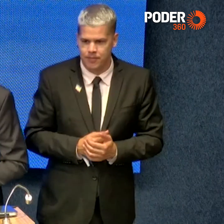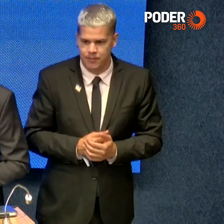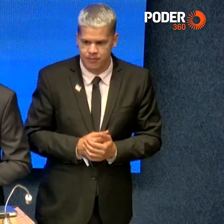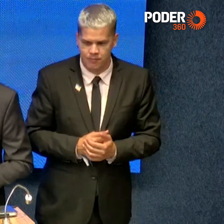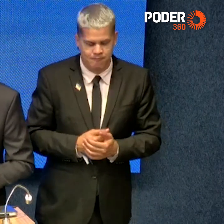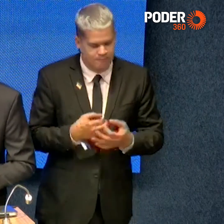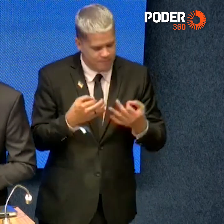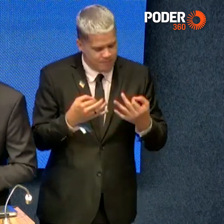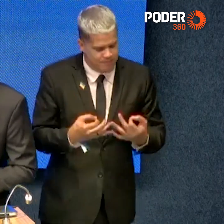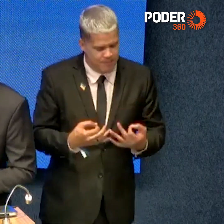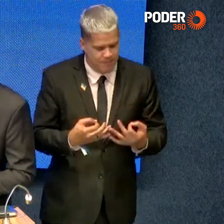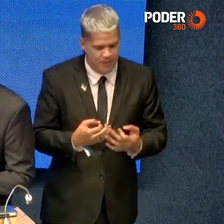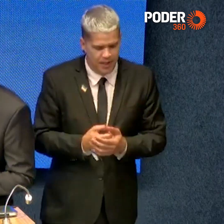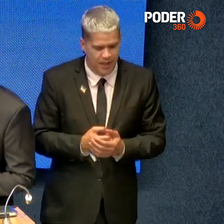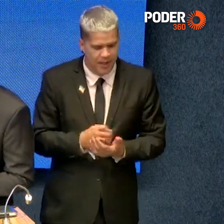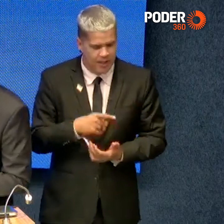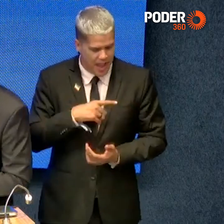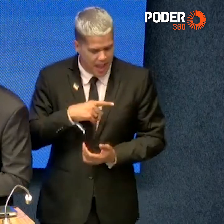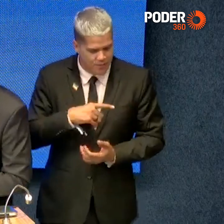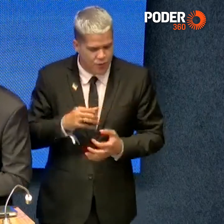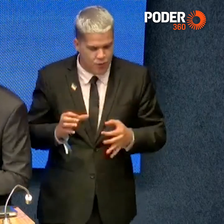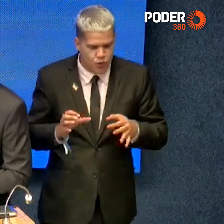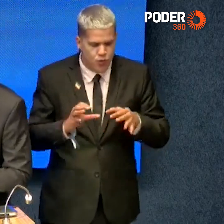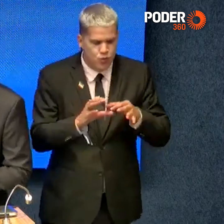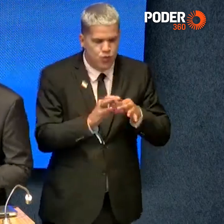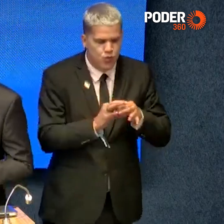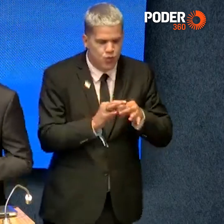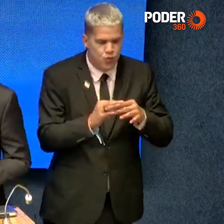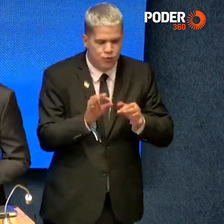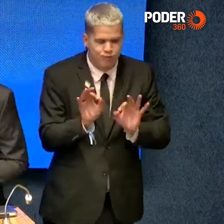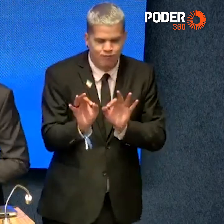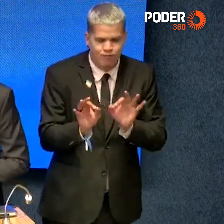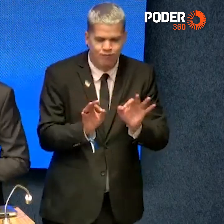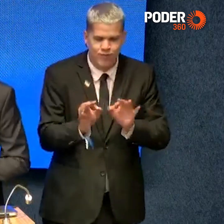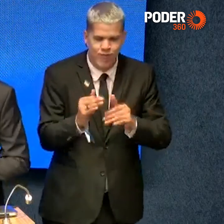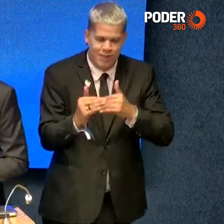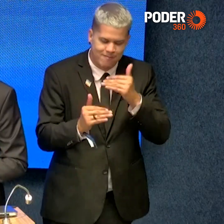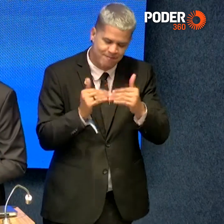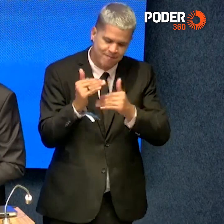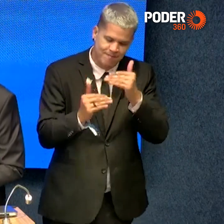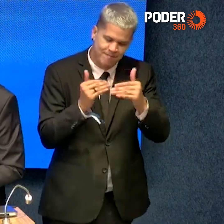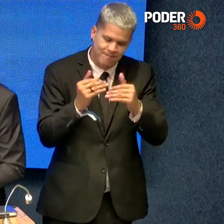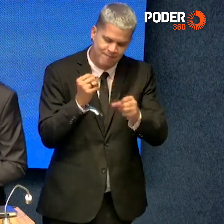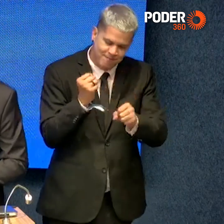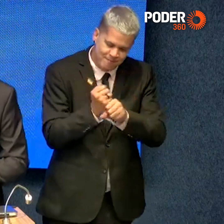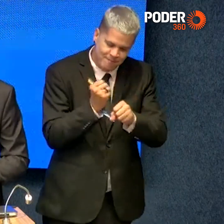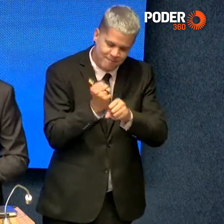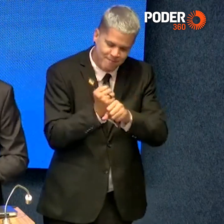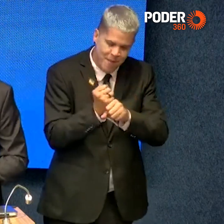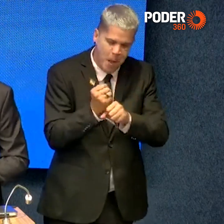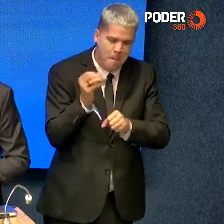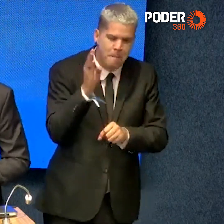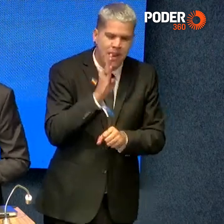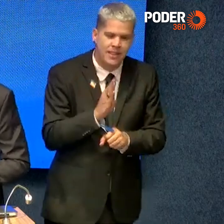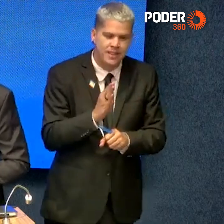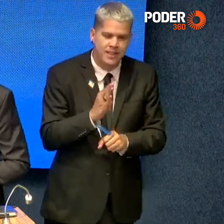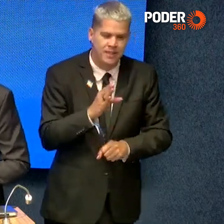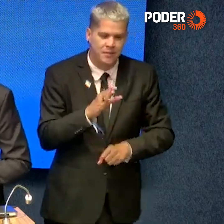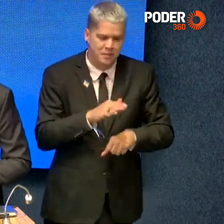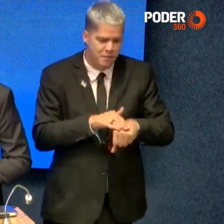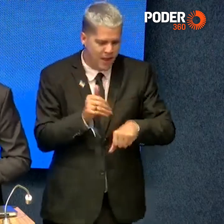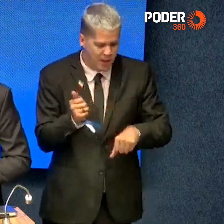certeza, estaremos juntos construindo um Brasil melhor, um mundo melhor para nossas